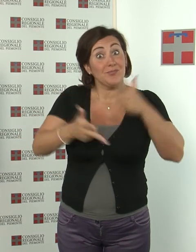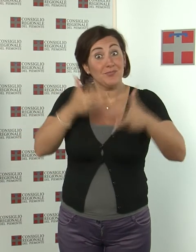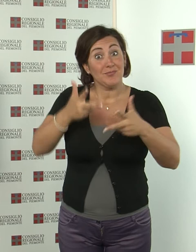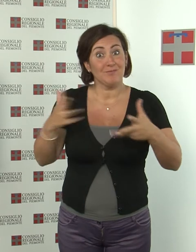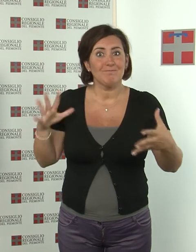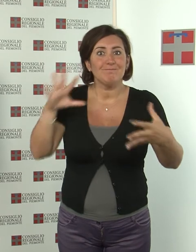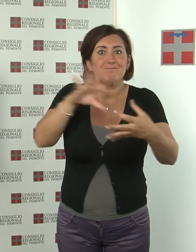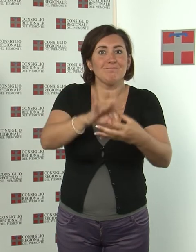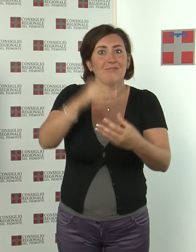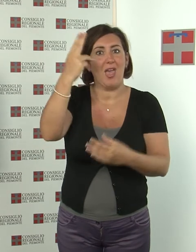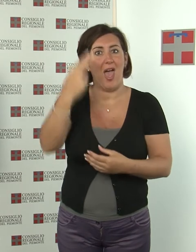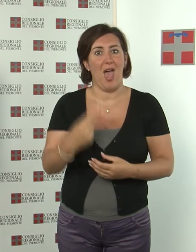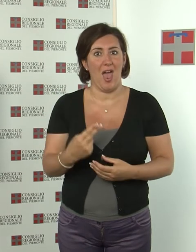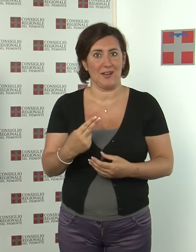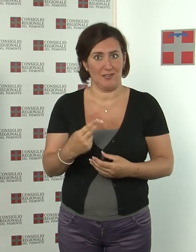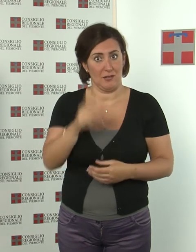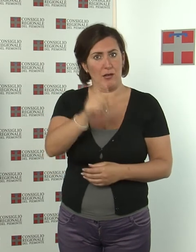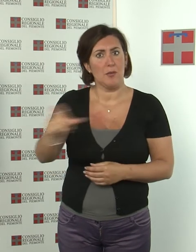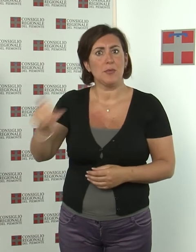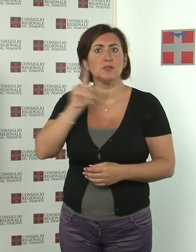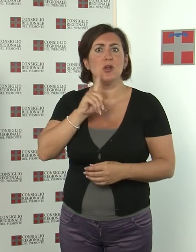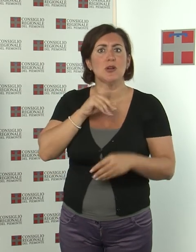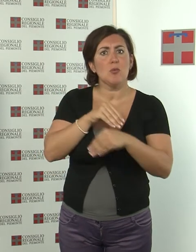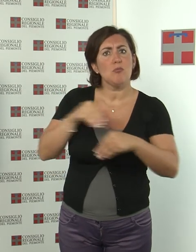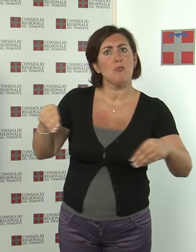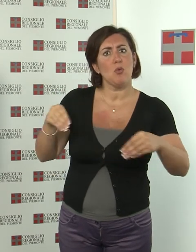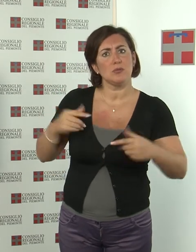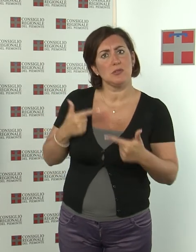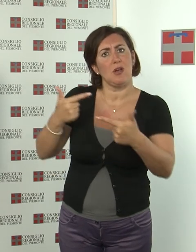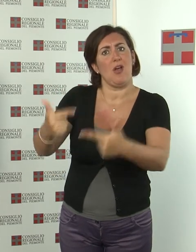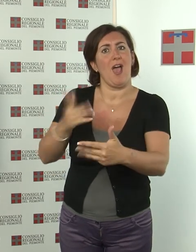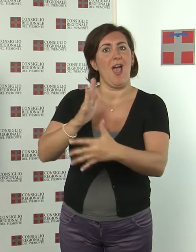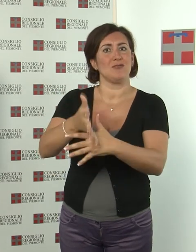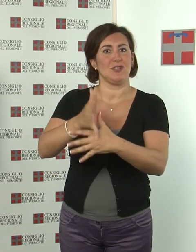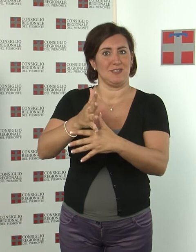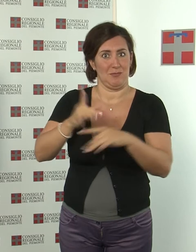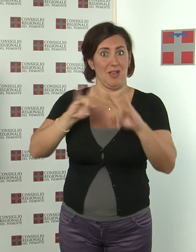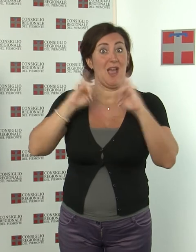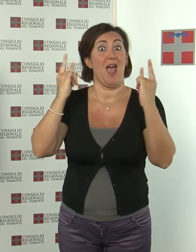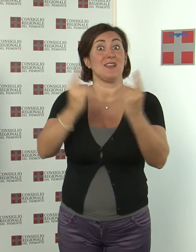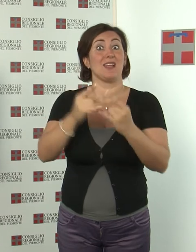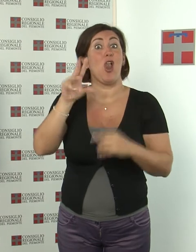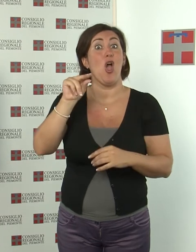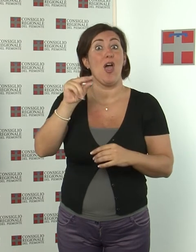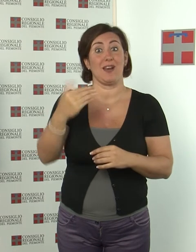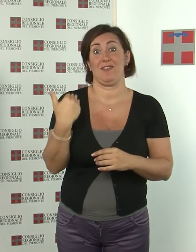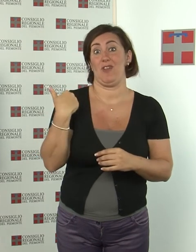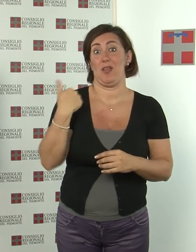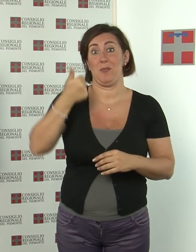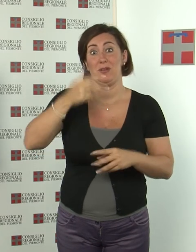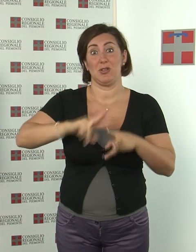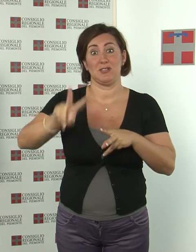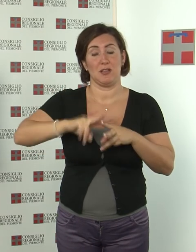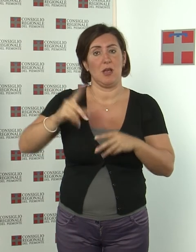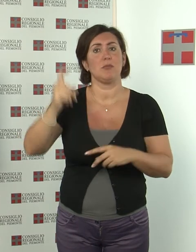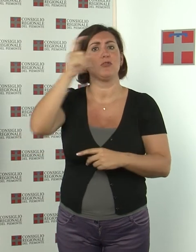Rendere i musei più accessibili alle persone sorde. Su questo tema il castello di Rivoli, il primo settembre, è ospitato una giornata di